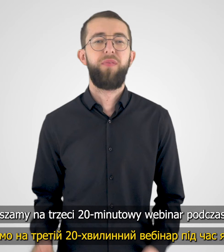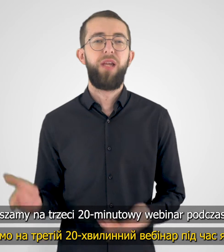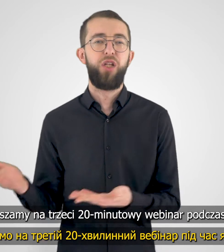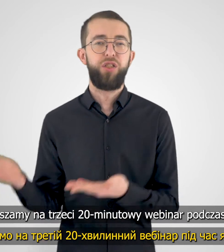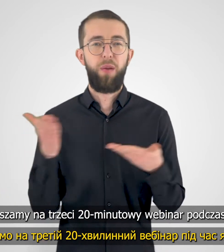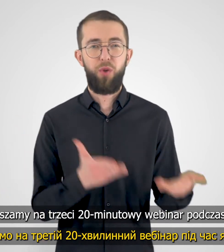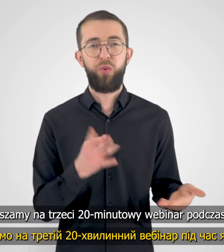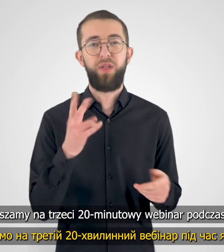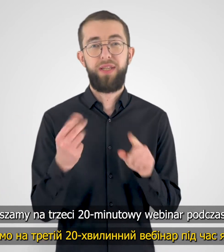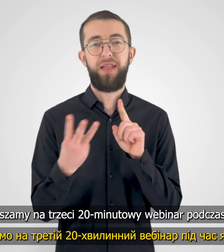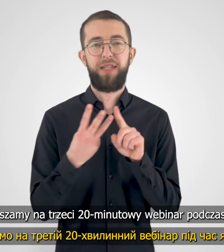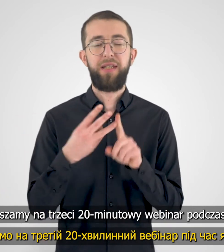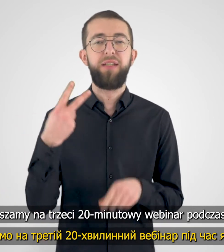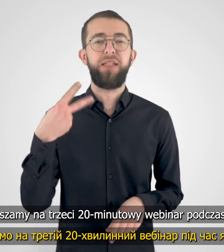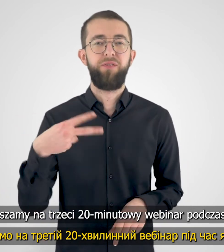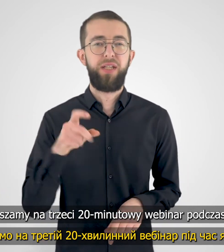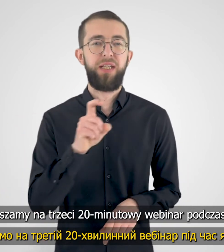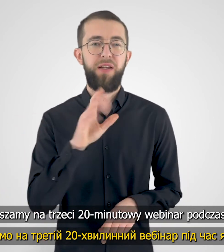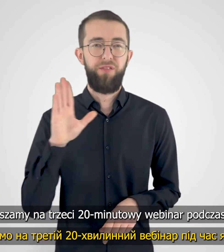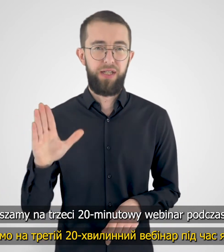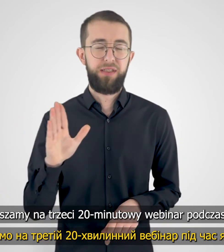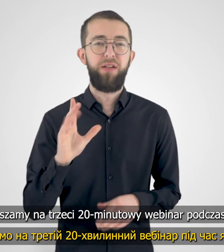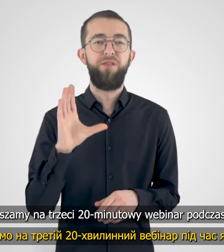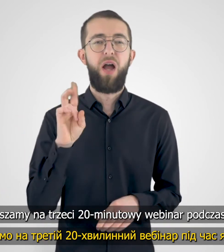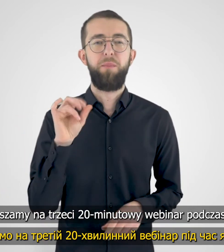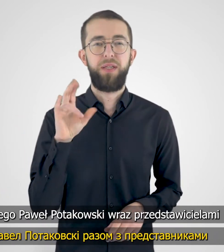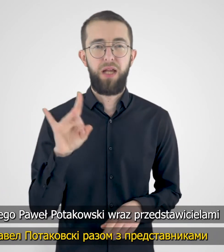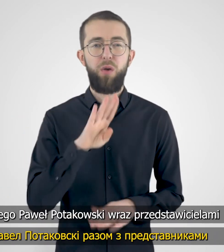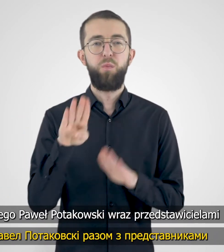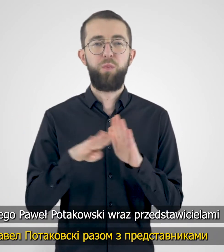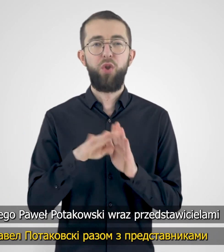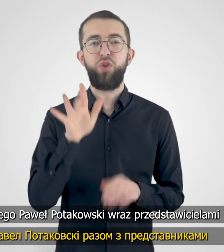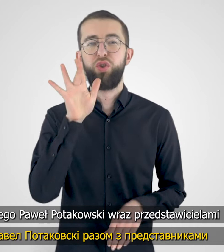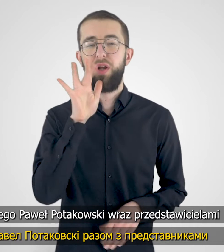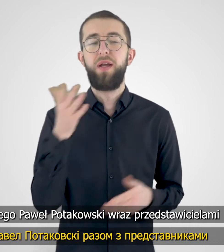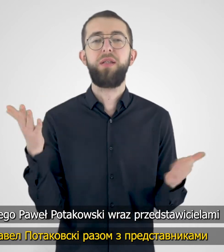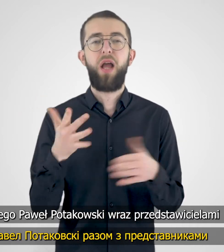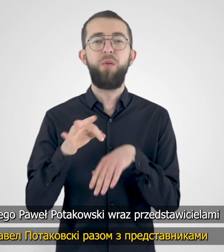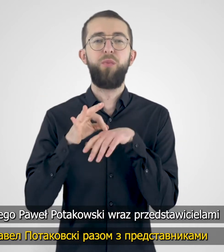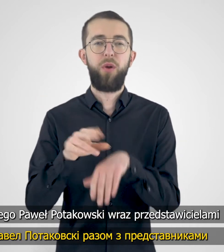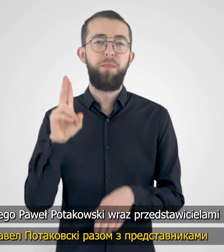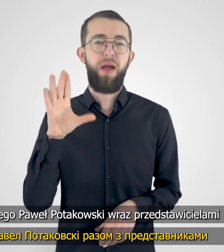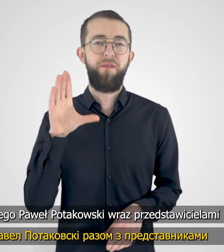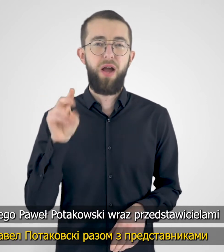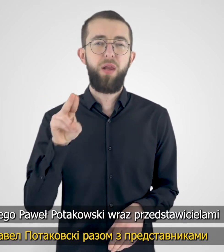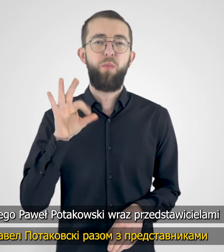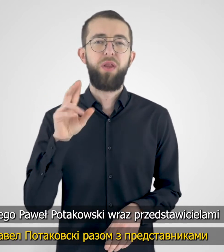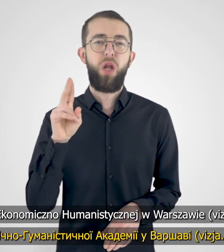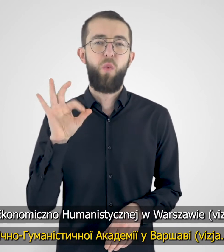Zapraszamy na trzeci, 20-minutowy webinar, podczas którego Paweł Potakowski wraz z przedstawicielami